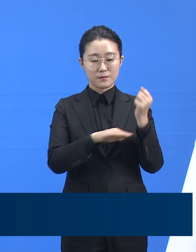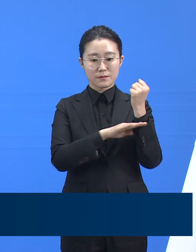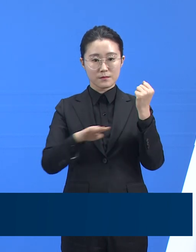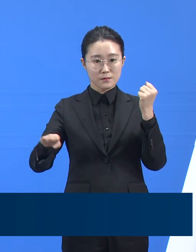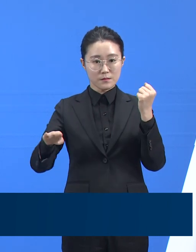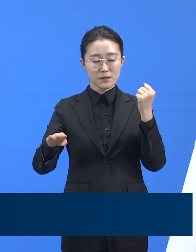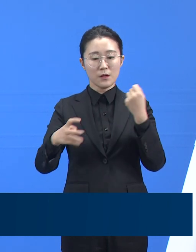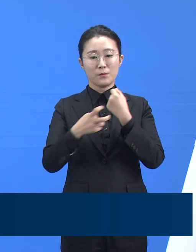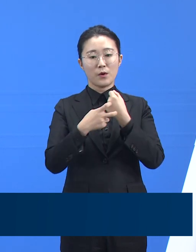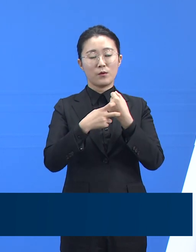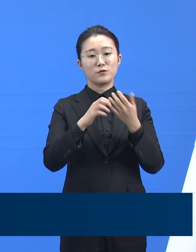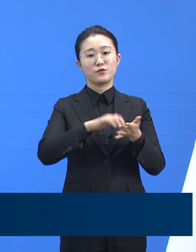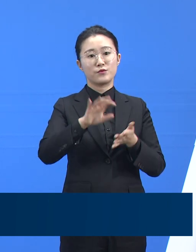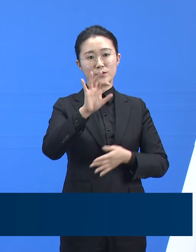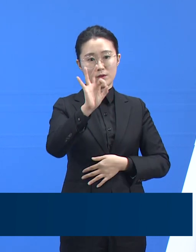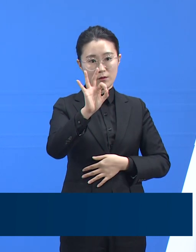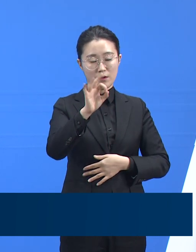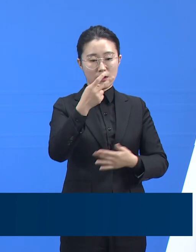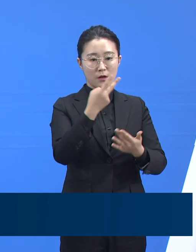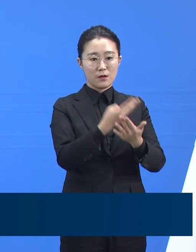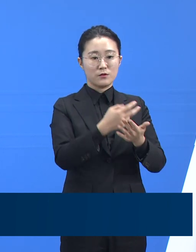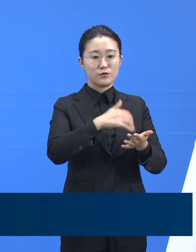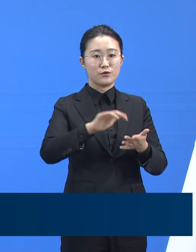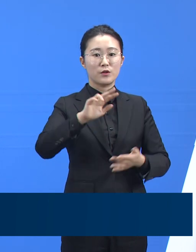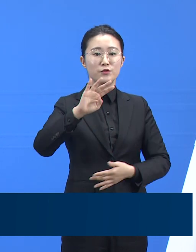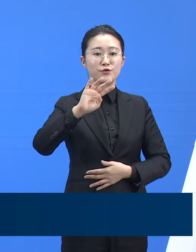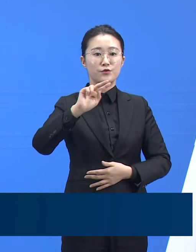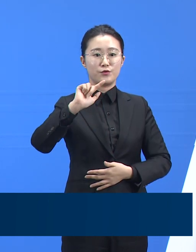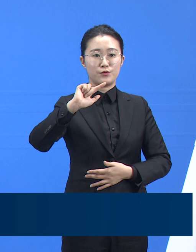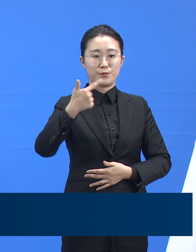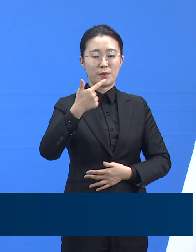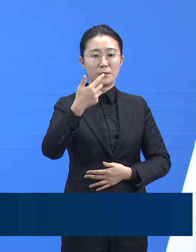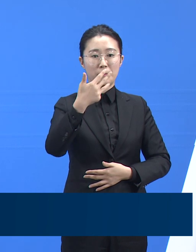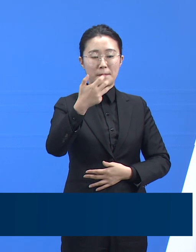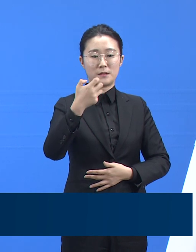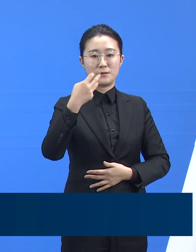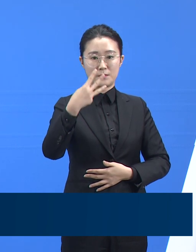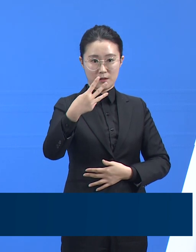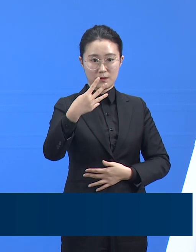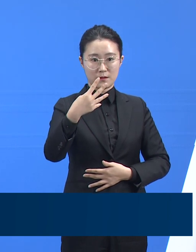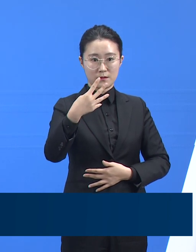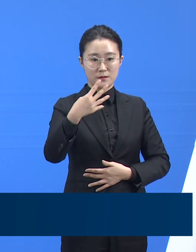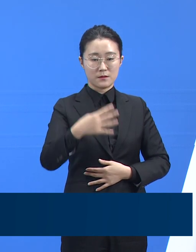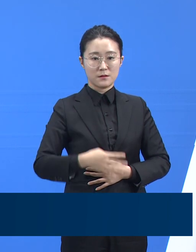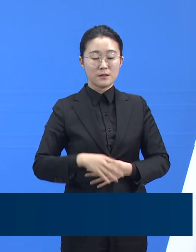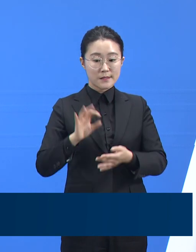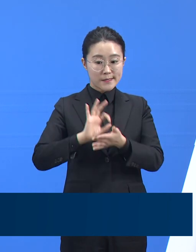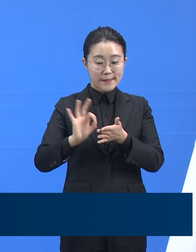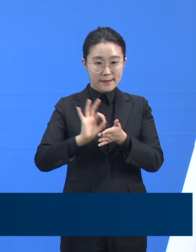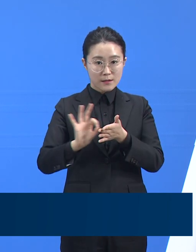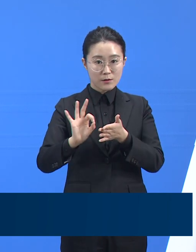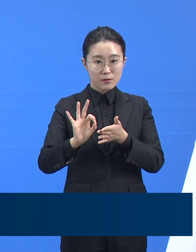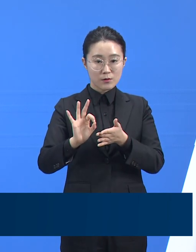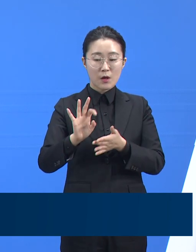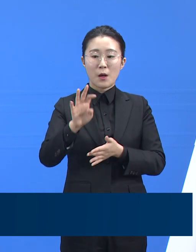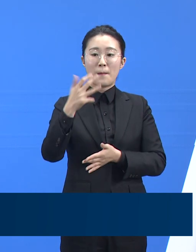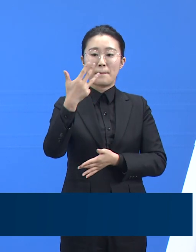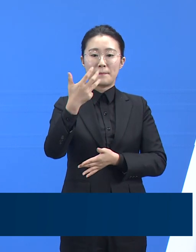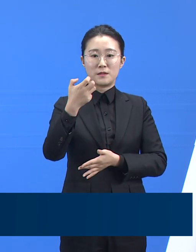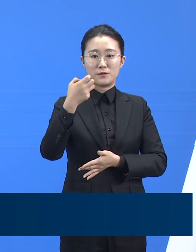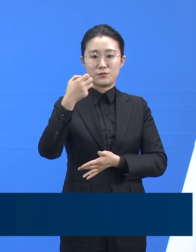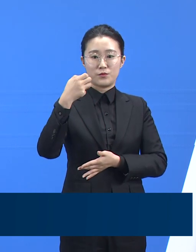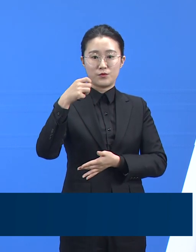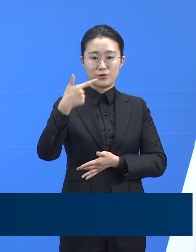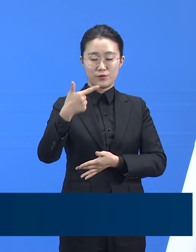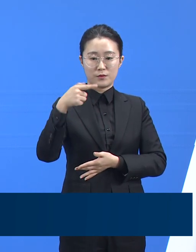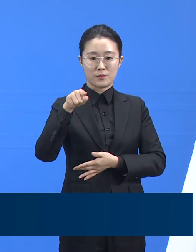병원에 684개의 확진자 치료 병상을 확보하고 있으며 현재 사용 중인 병상은 86.5%인